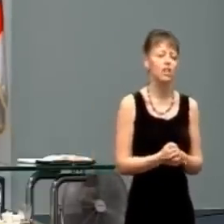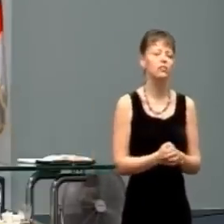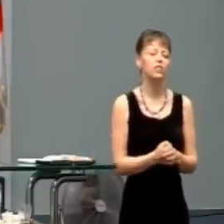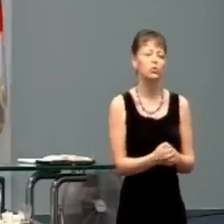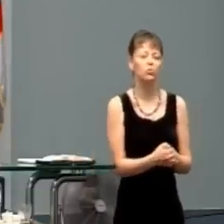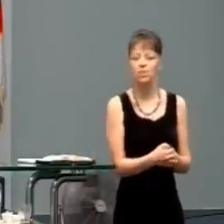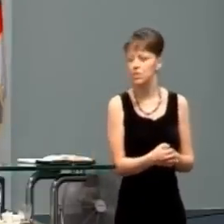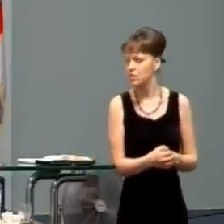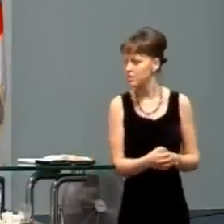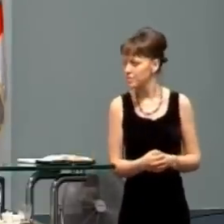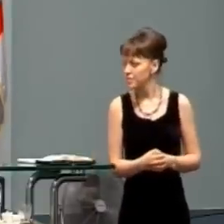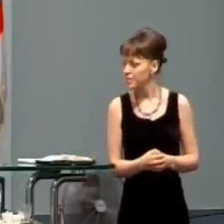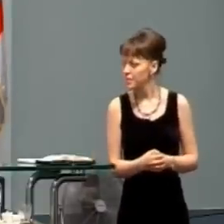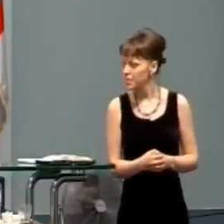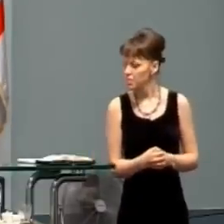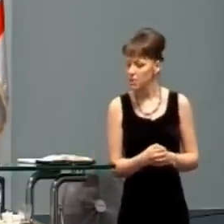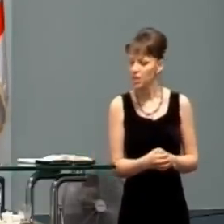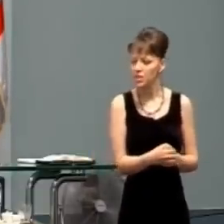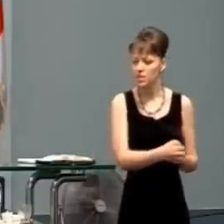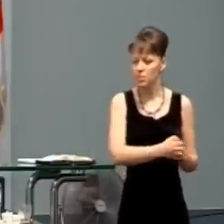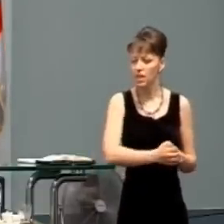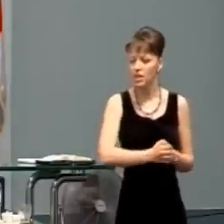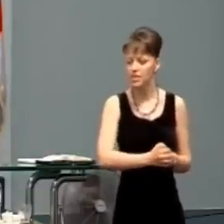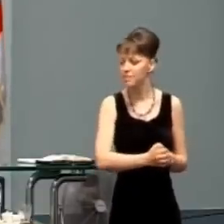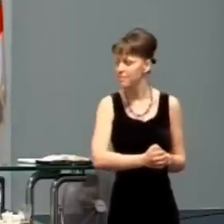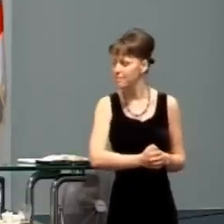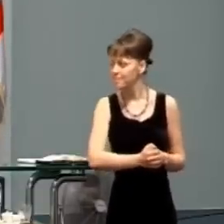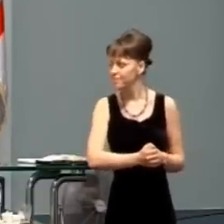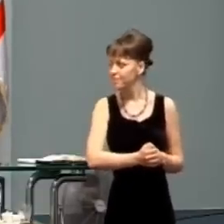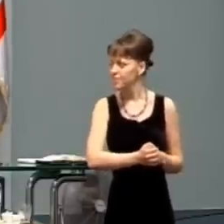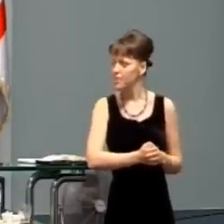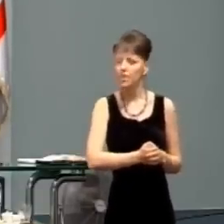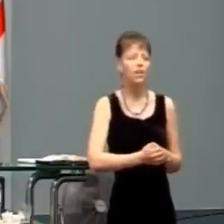Pamätám si, ako som tam stál, modliať sa,